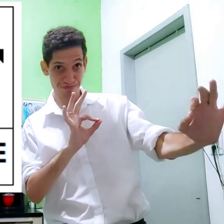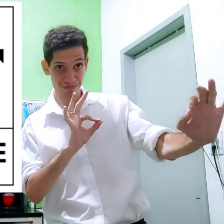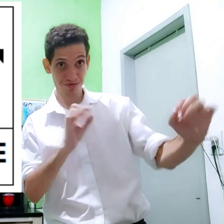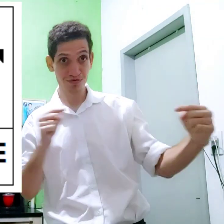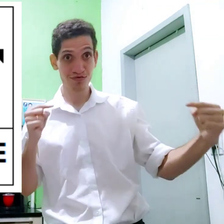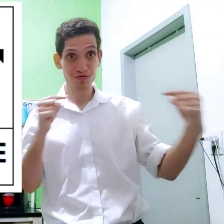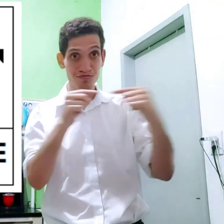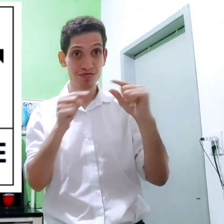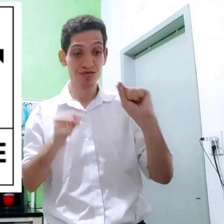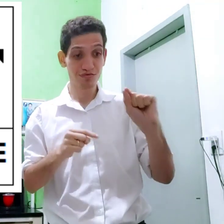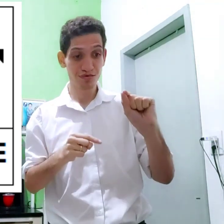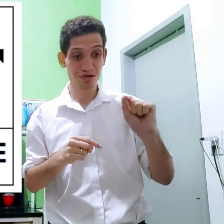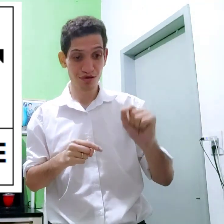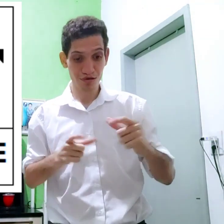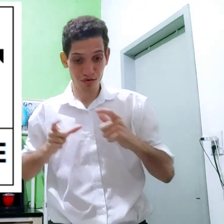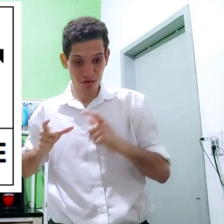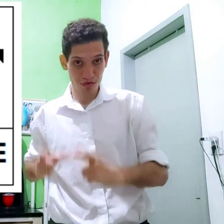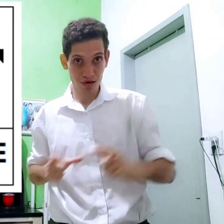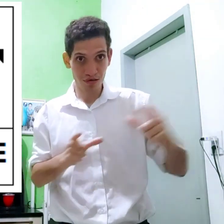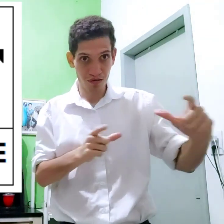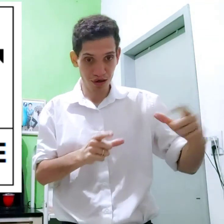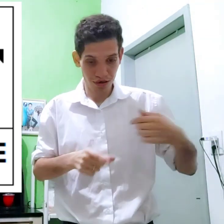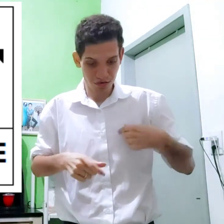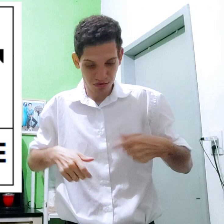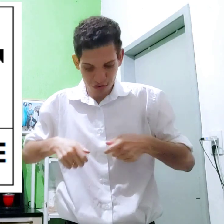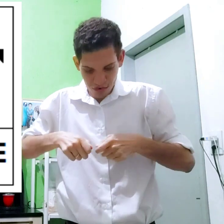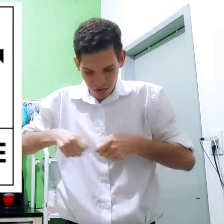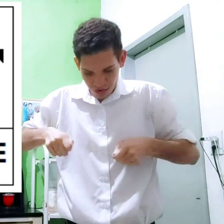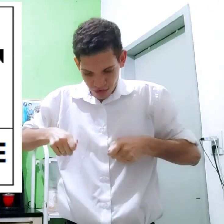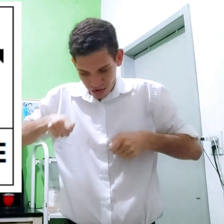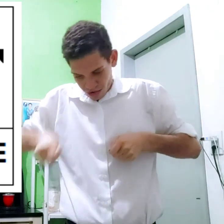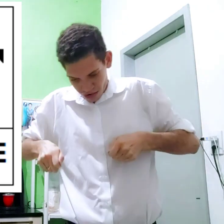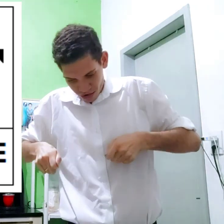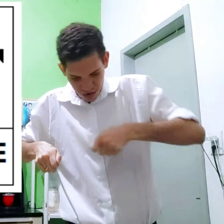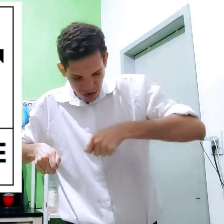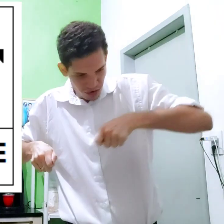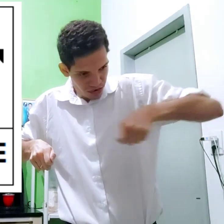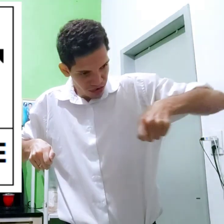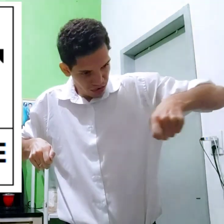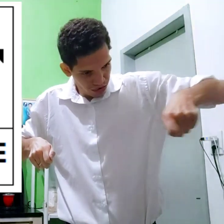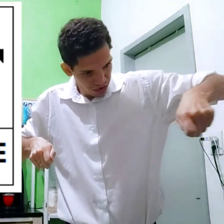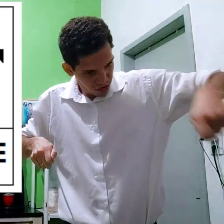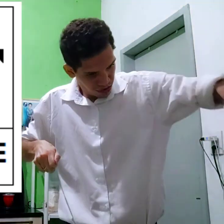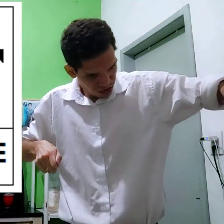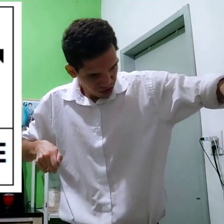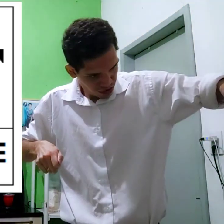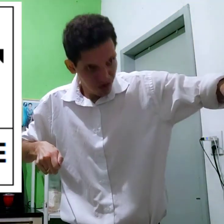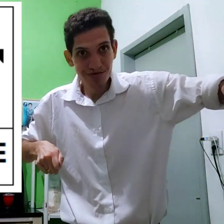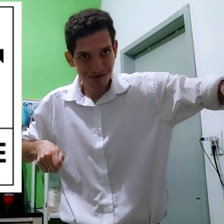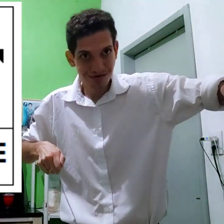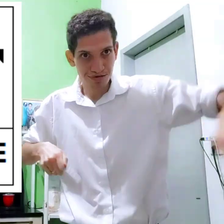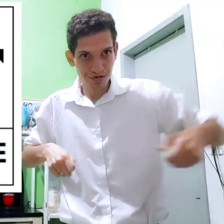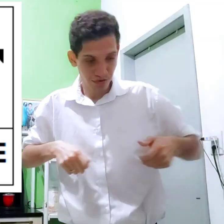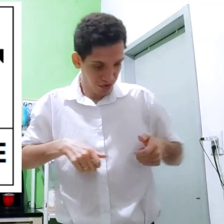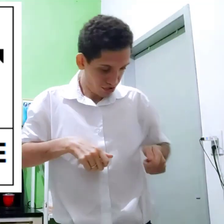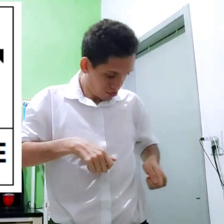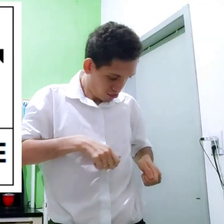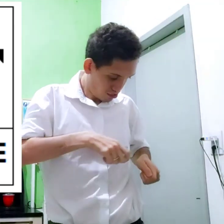Esse sinal em longe Ele se aplica a dois lugares e eu estou medindo com uma trena